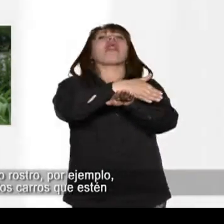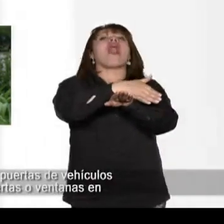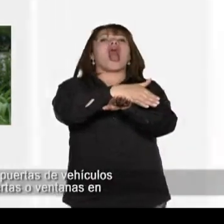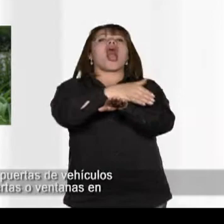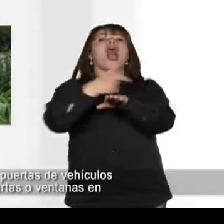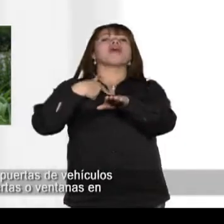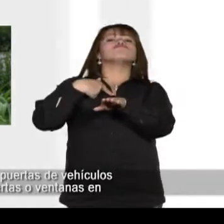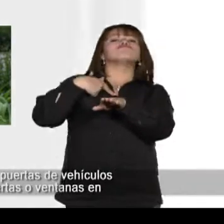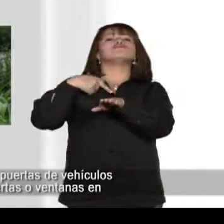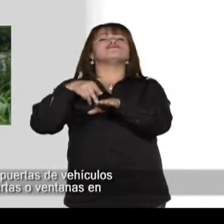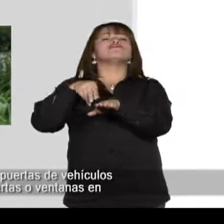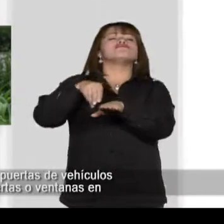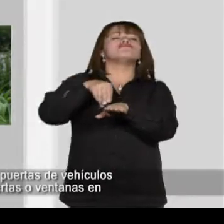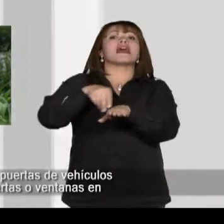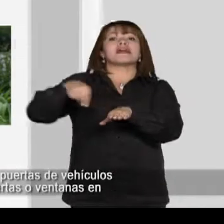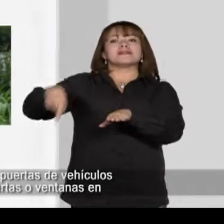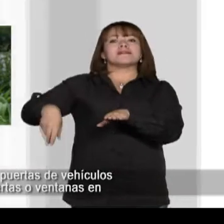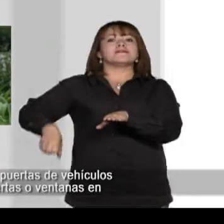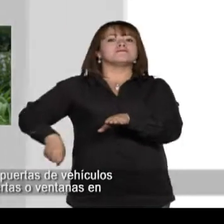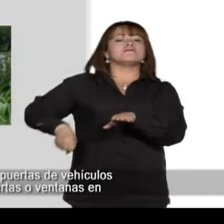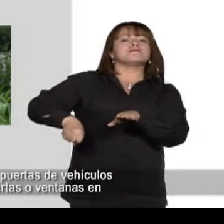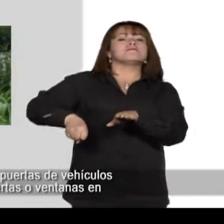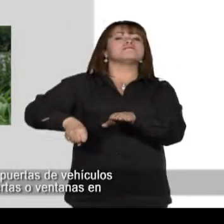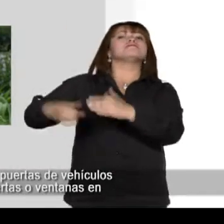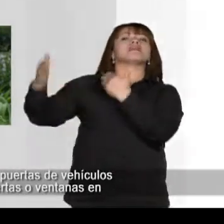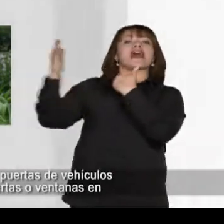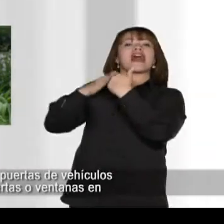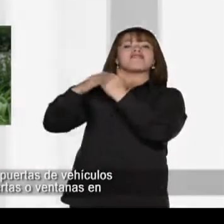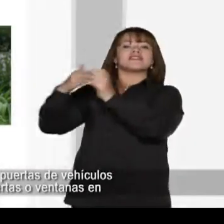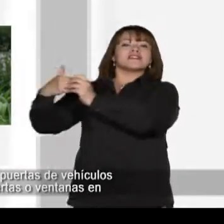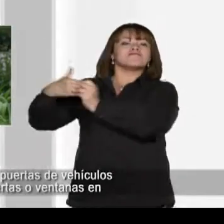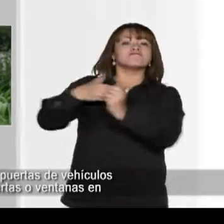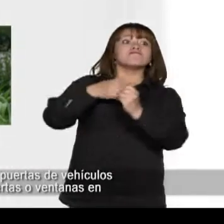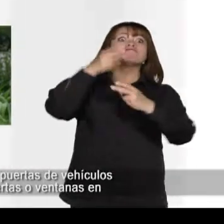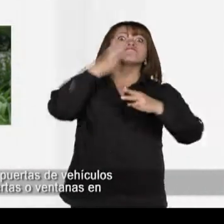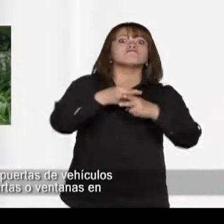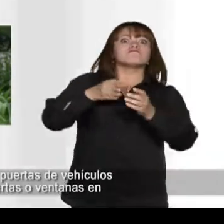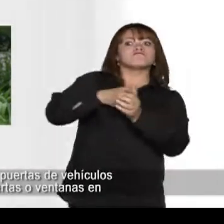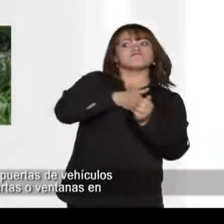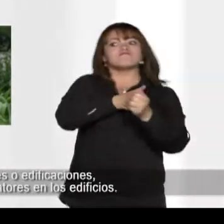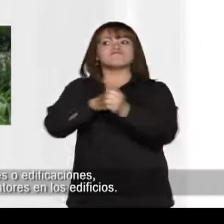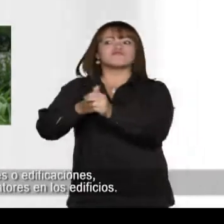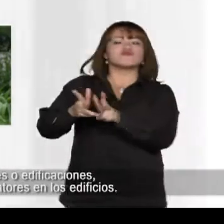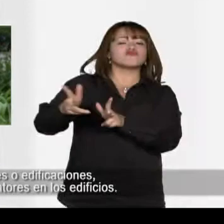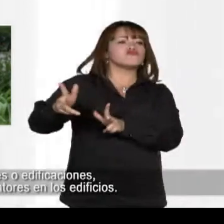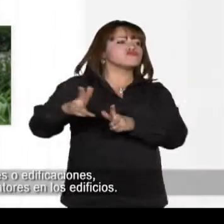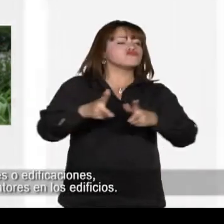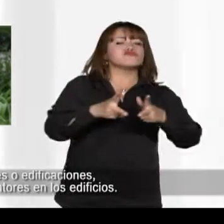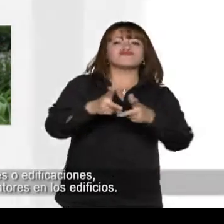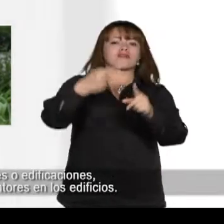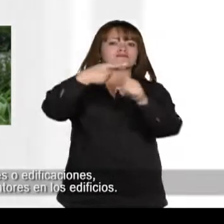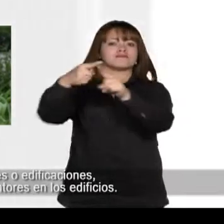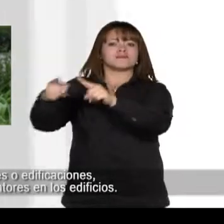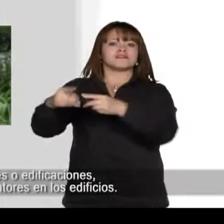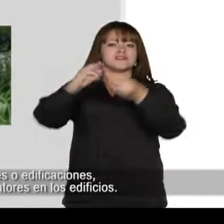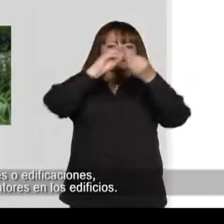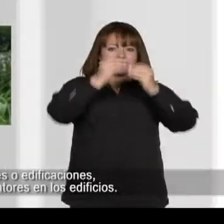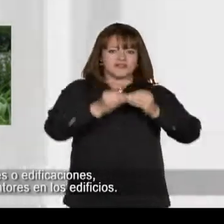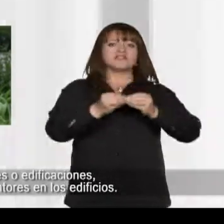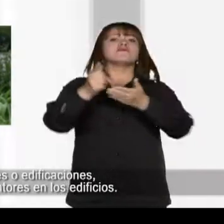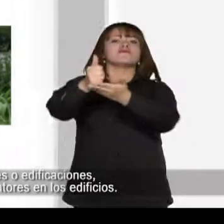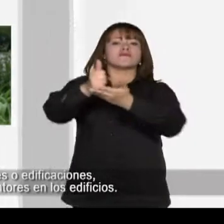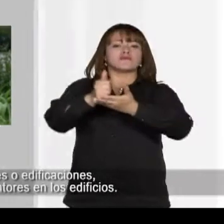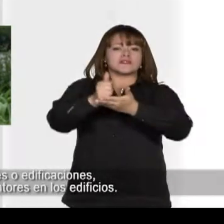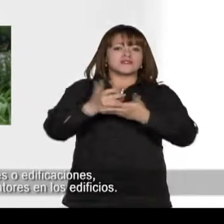carros que estén parqueados, las puertas de vehículos que estén abiertas o ventanas en construcciones o edificaciones.